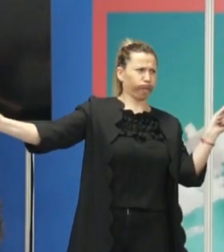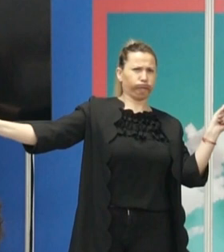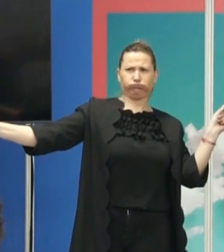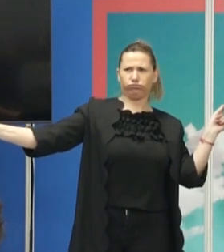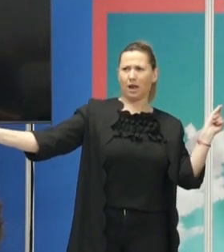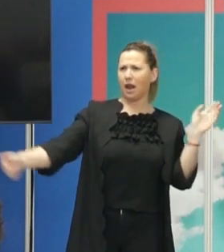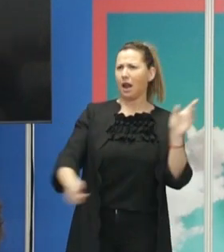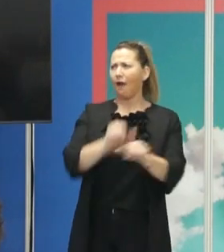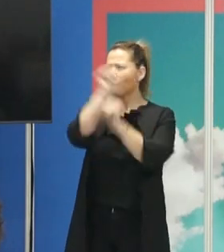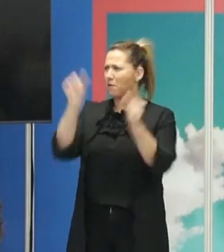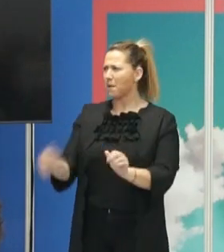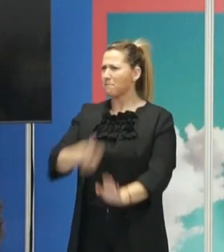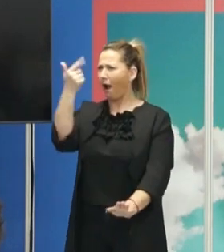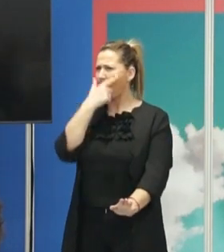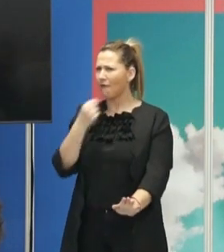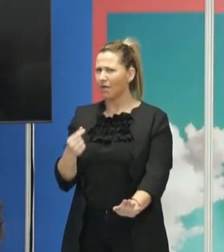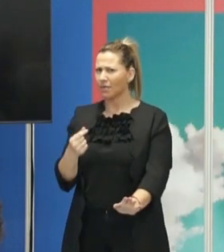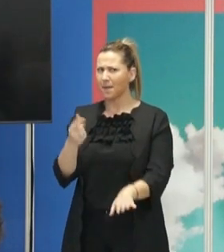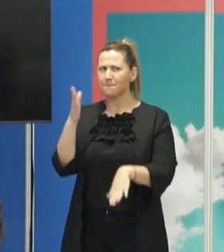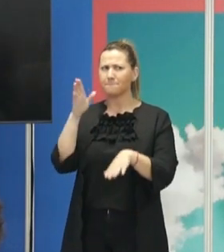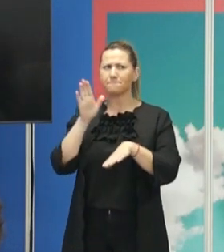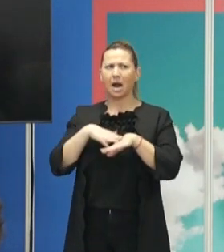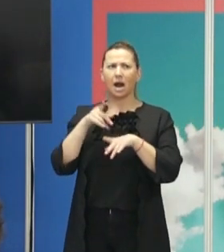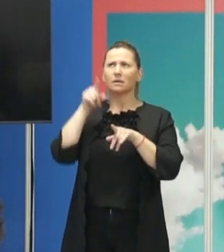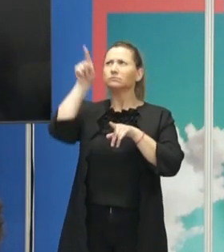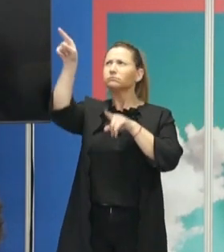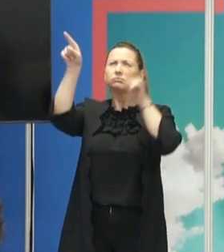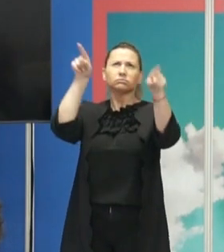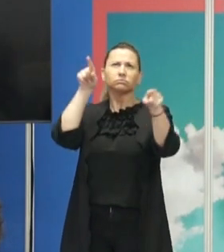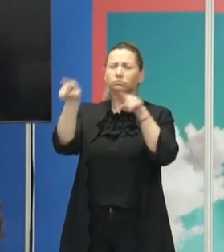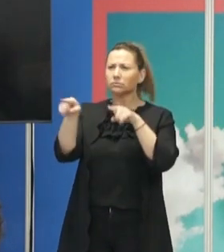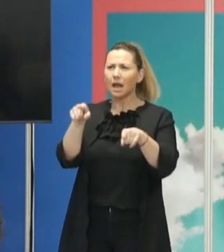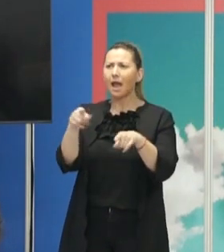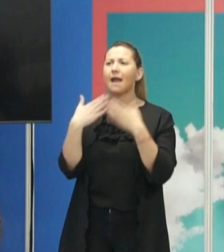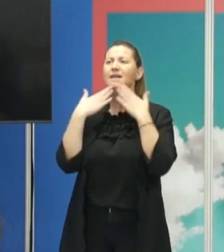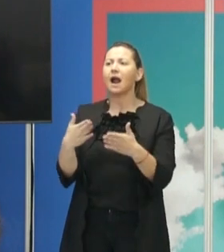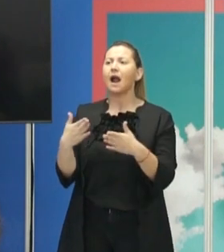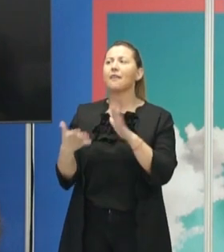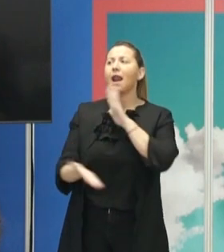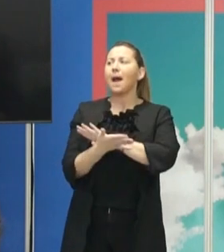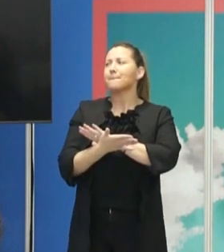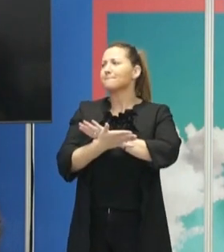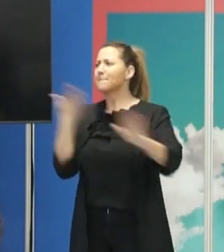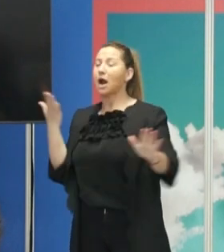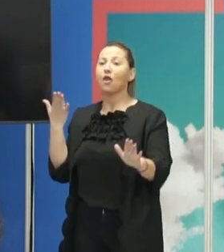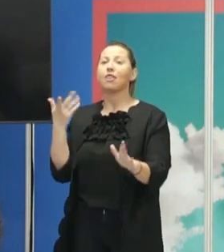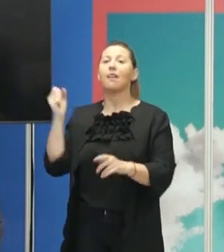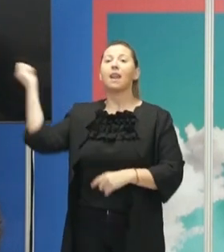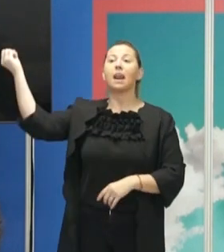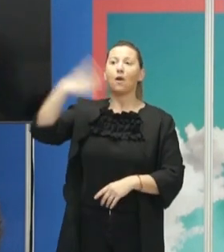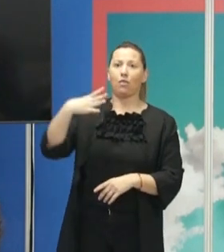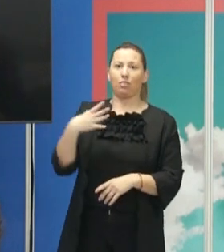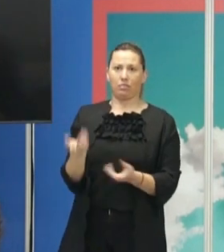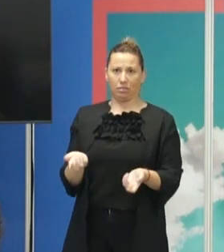más fácil que tenemos para señalar qué objetos podemos encontrar viene dada por la velocidad de luz. La velocidad de luz es de 300.000 kilómetros